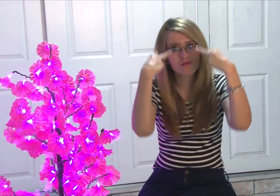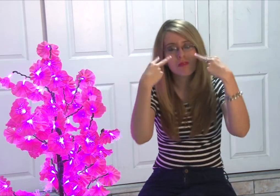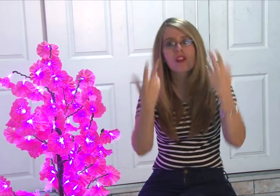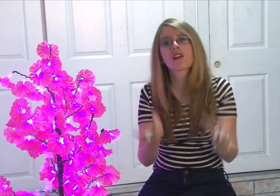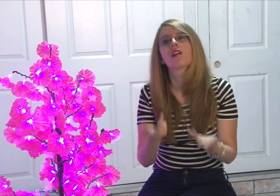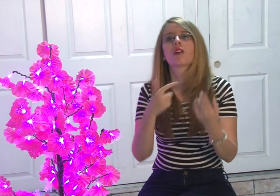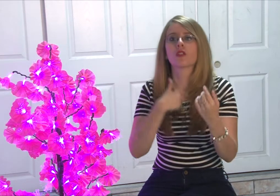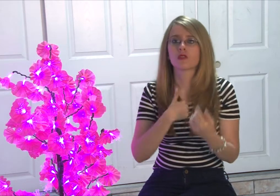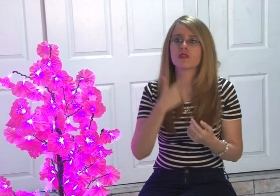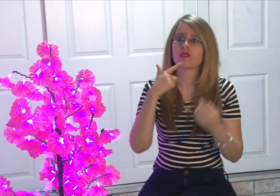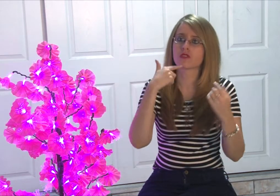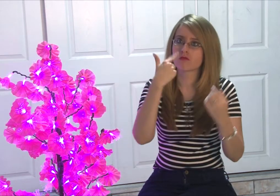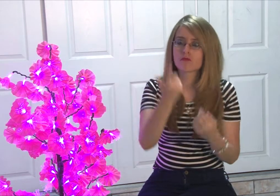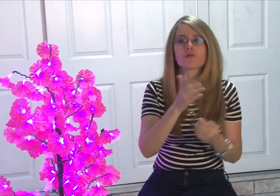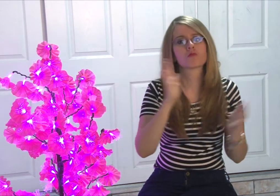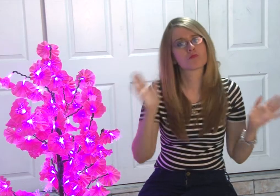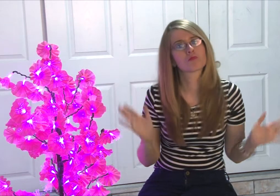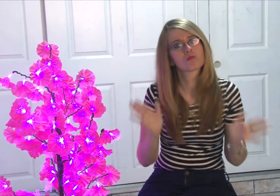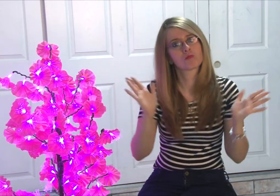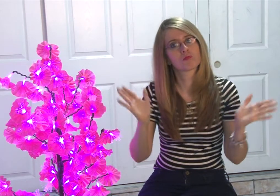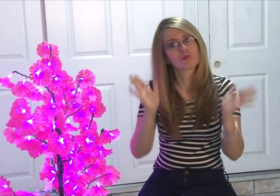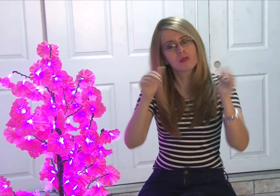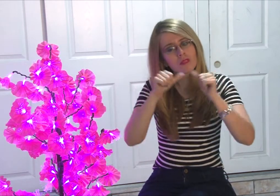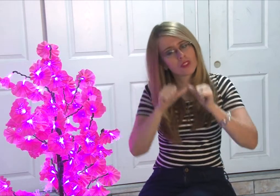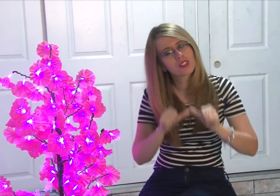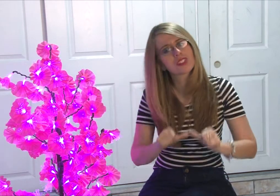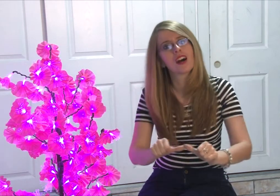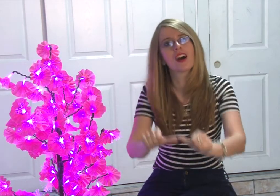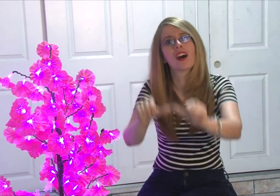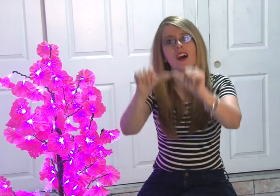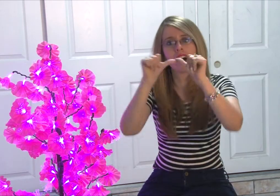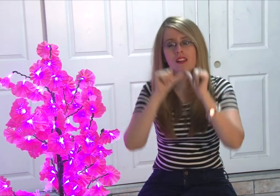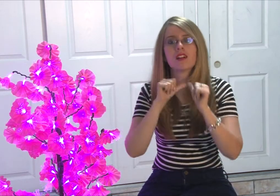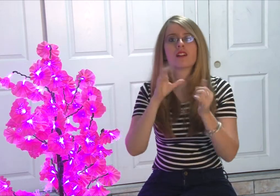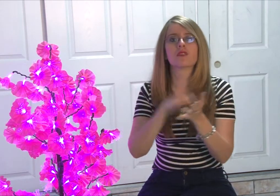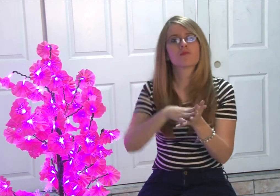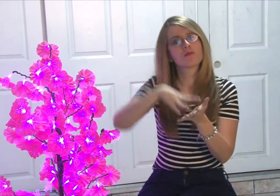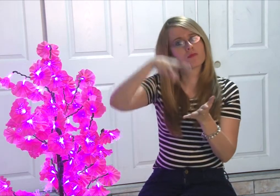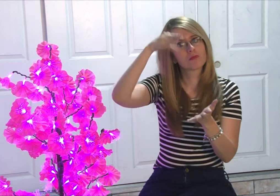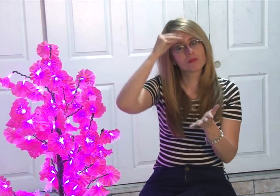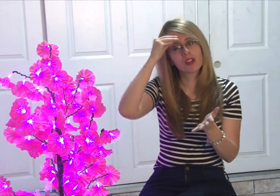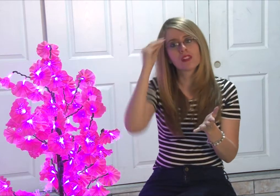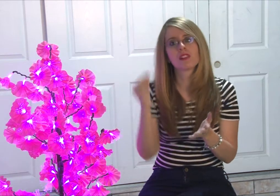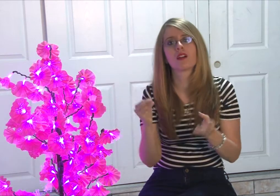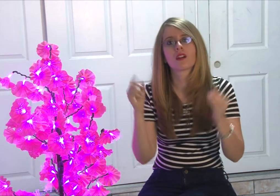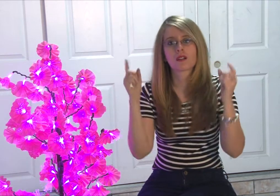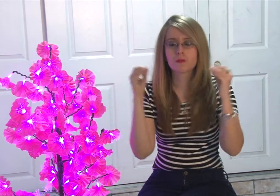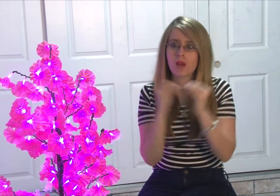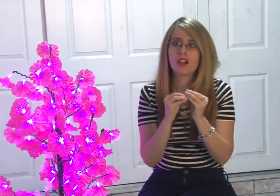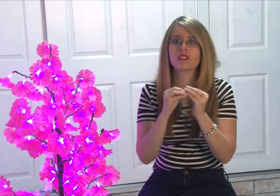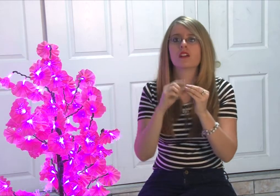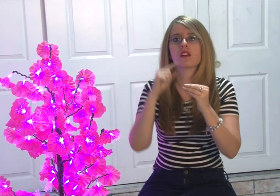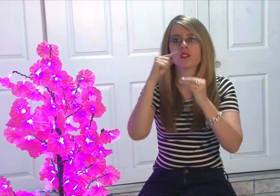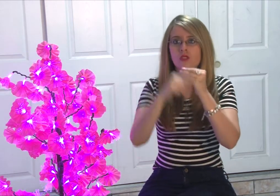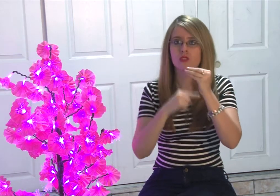que me miran, les digo, anímense y aprendan más